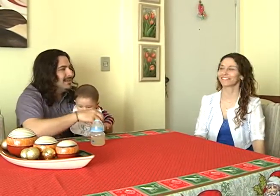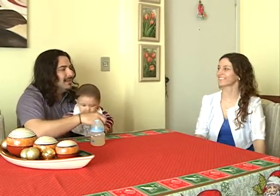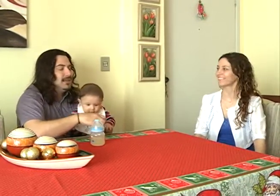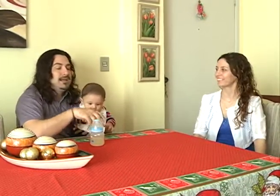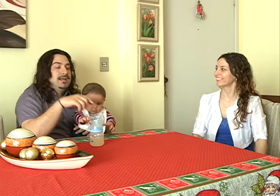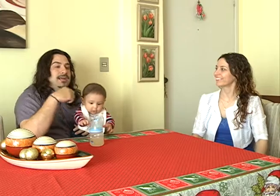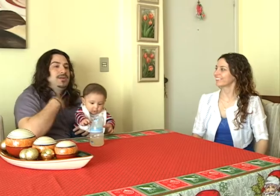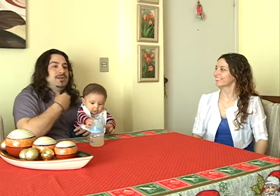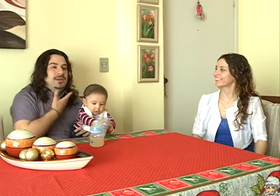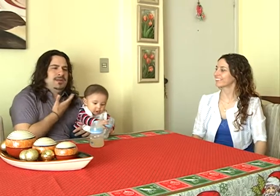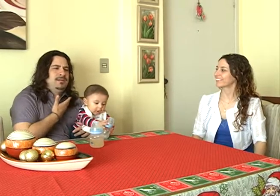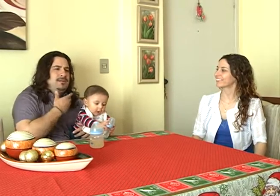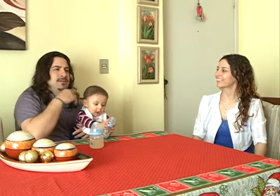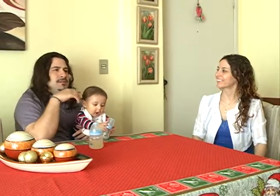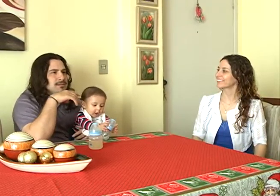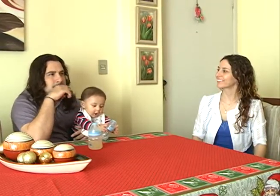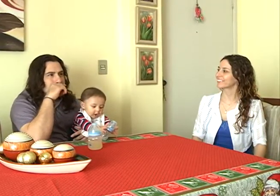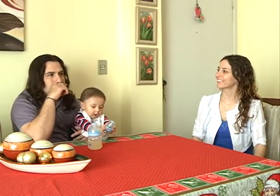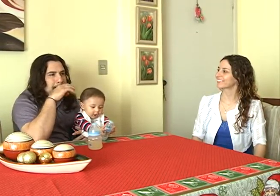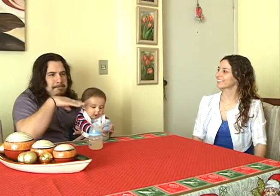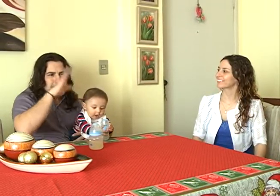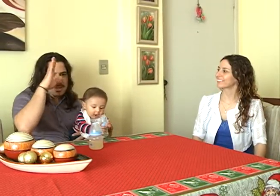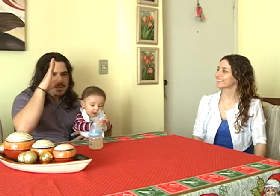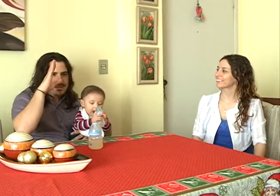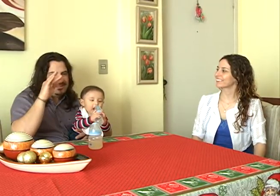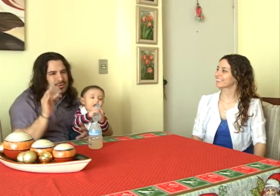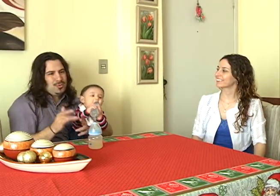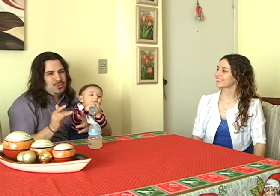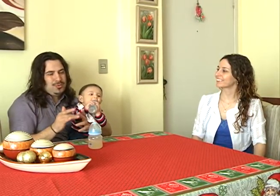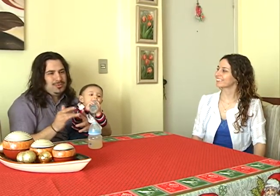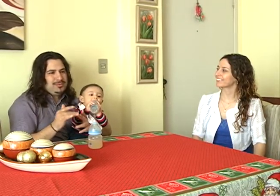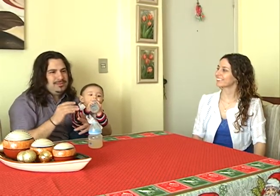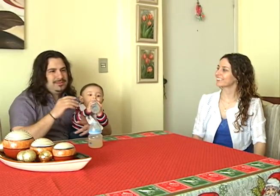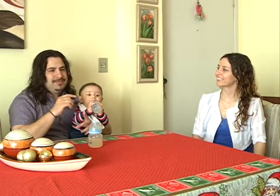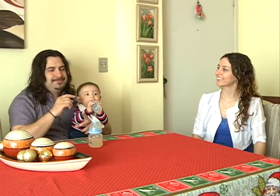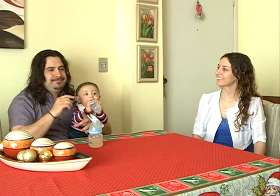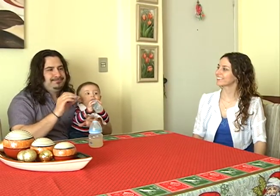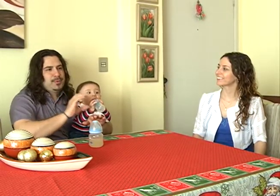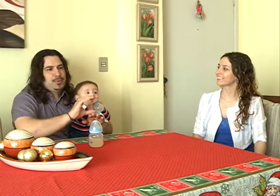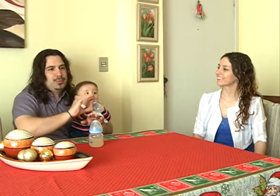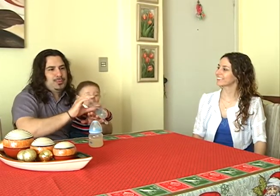Os amigos do curso que eu faço querem muito aprender libras.